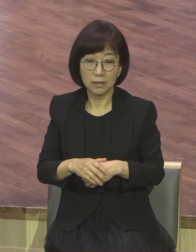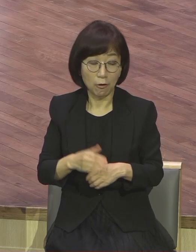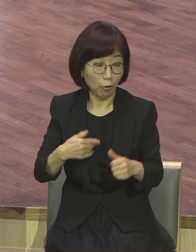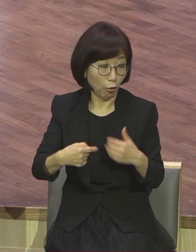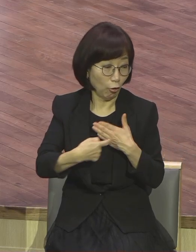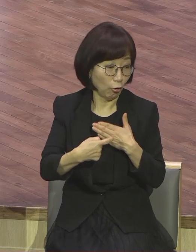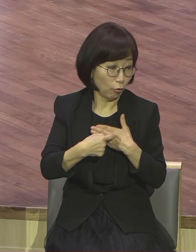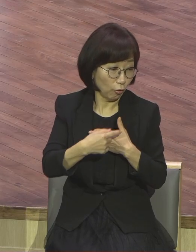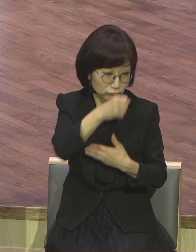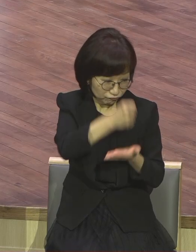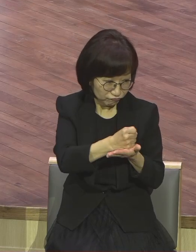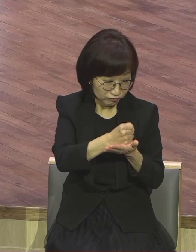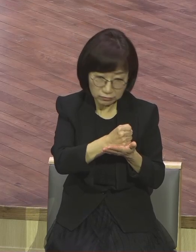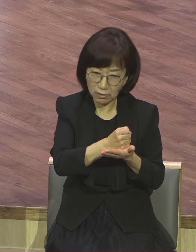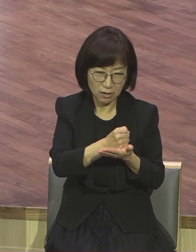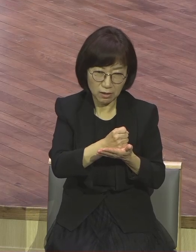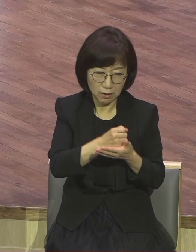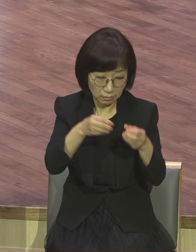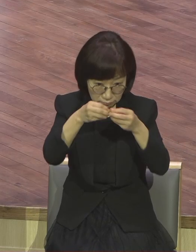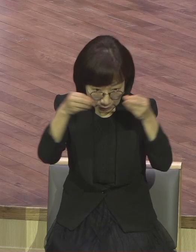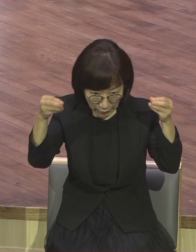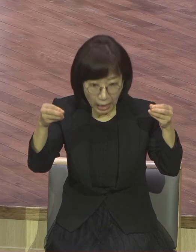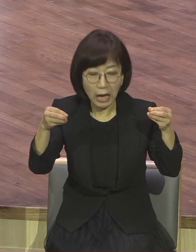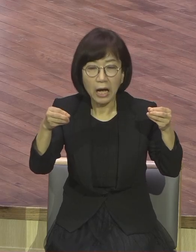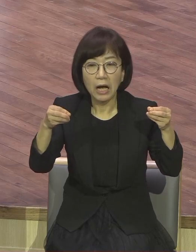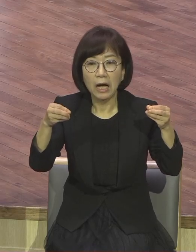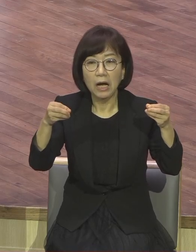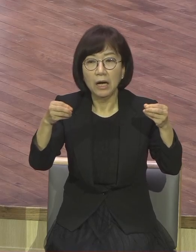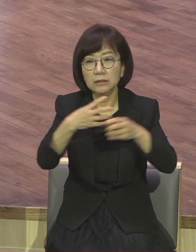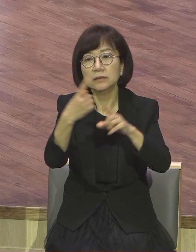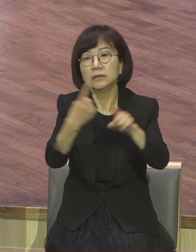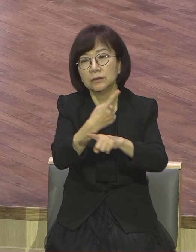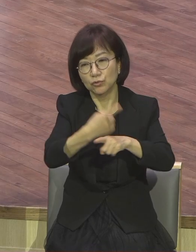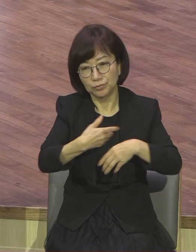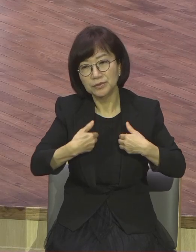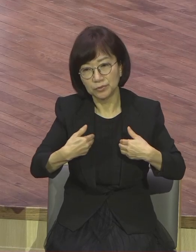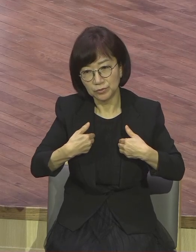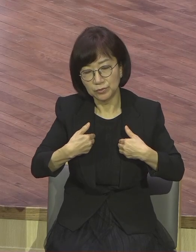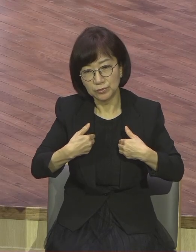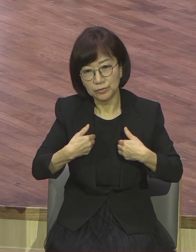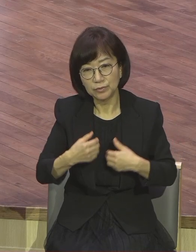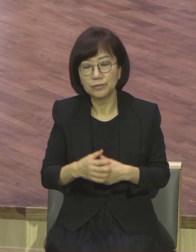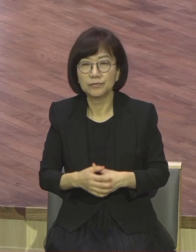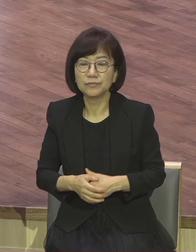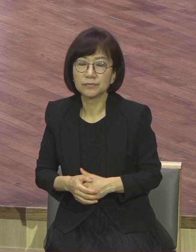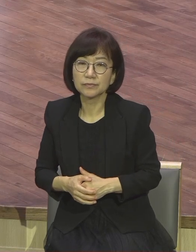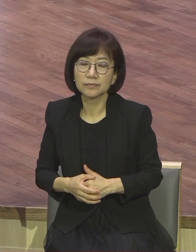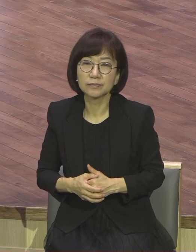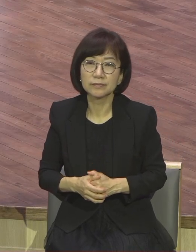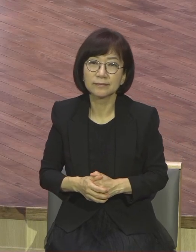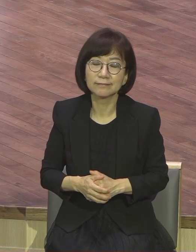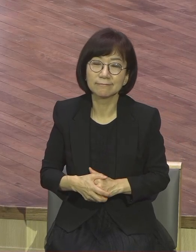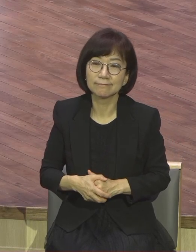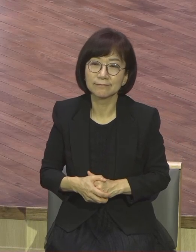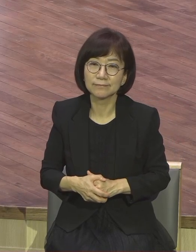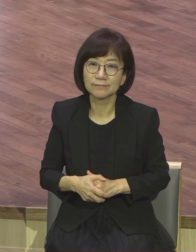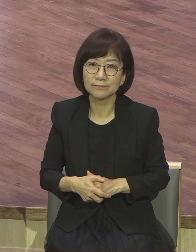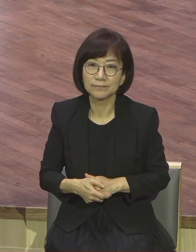의사는 진단해야 돼. 진단 치유해야 돼. 교회가 그래서 원하는 겁니다. 구원받아. 속이지 말고